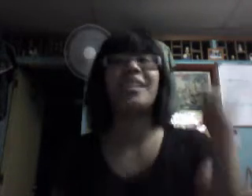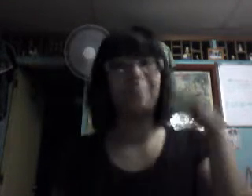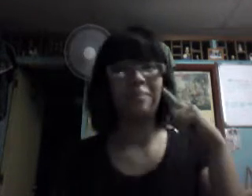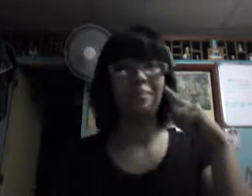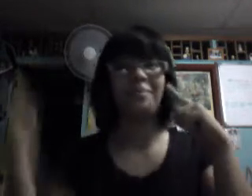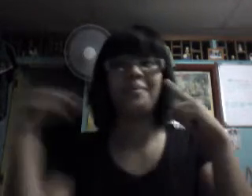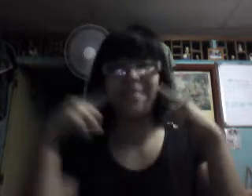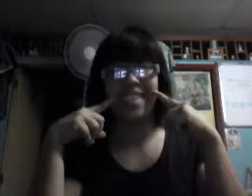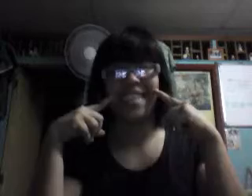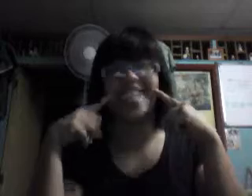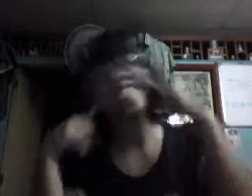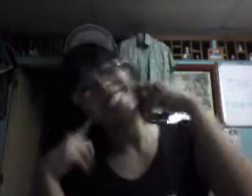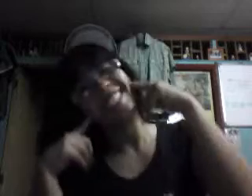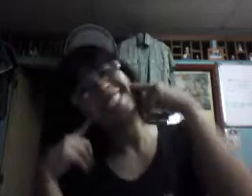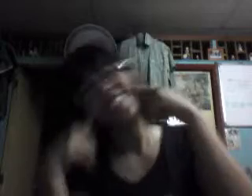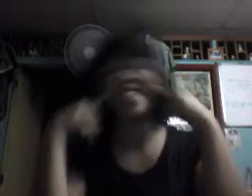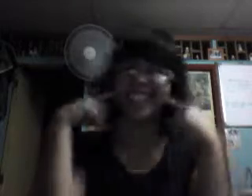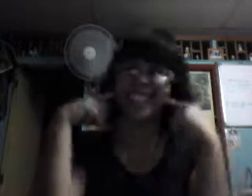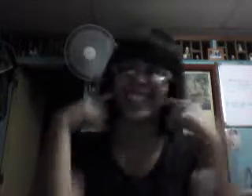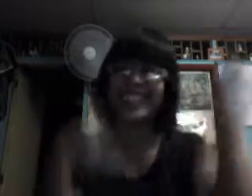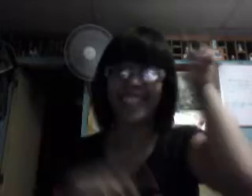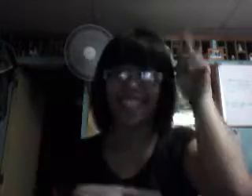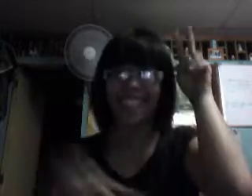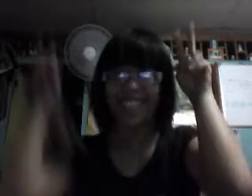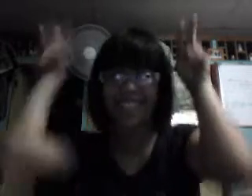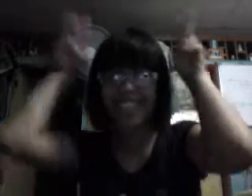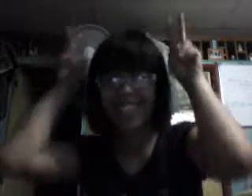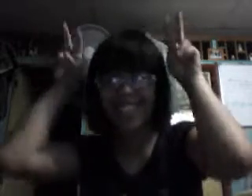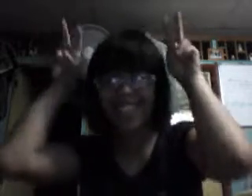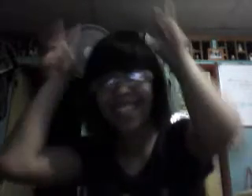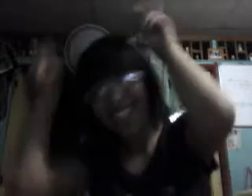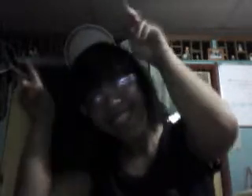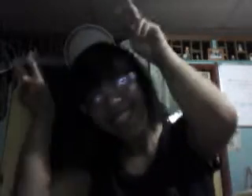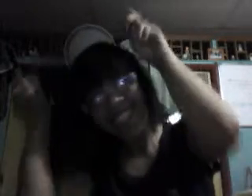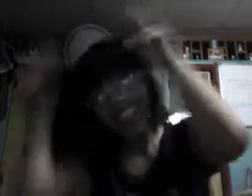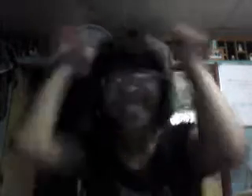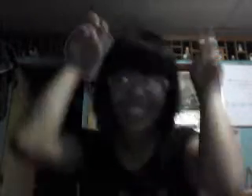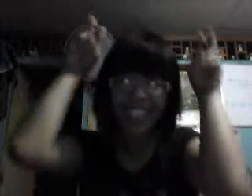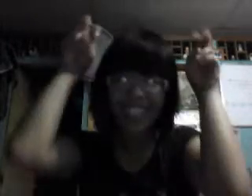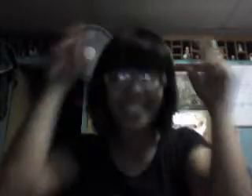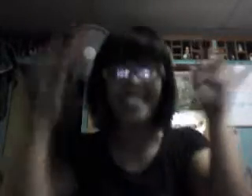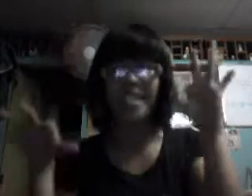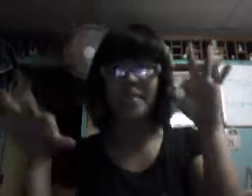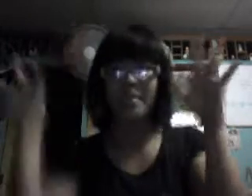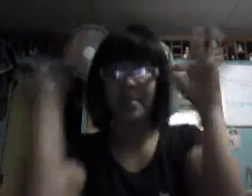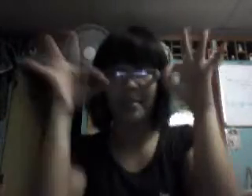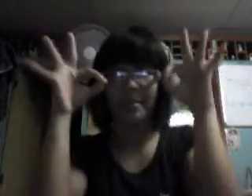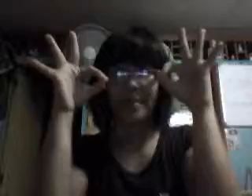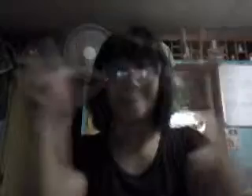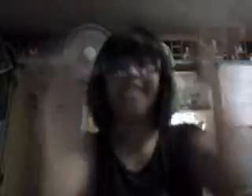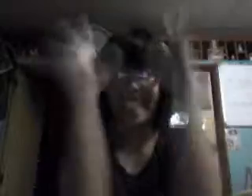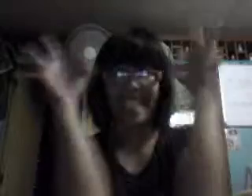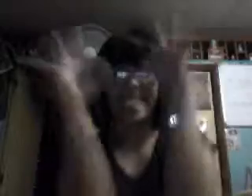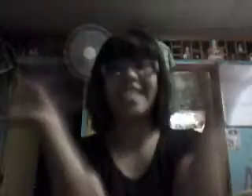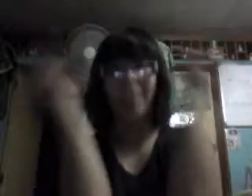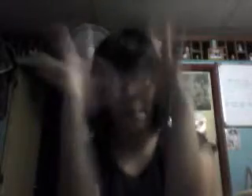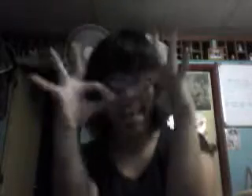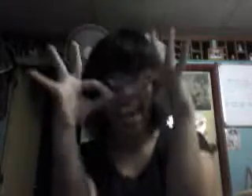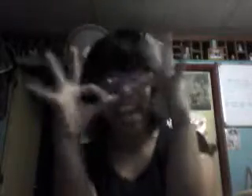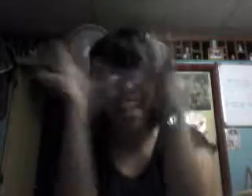일각이는 귀요미 일각이는 귀요미 일각이 다운 귀요미 귀